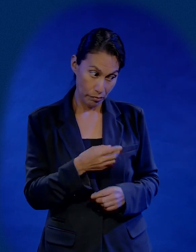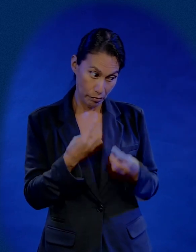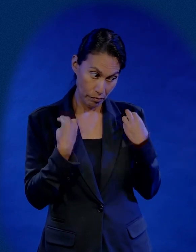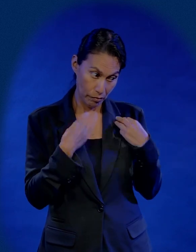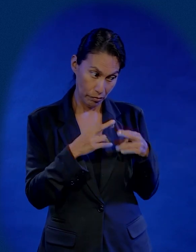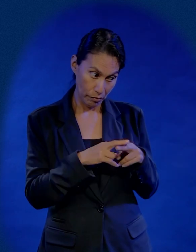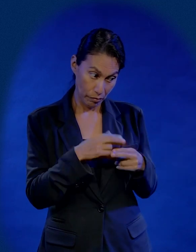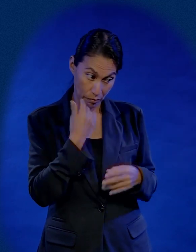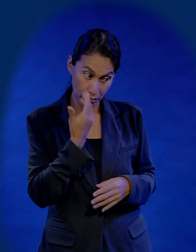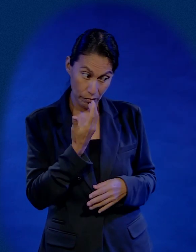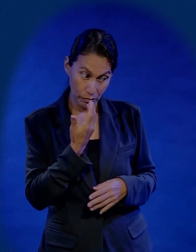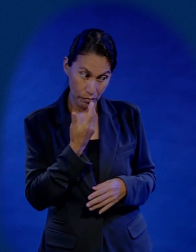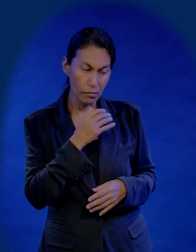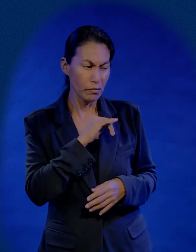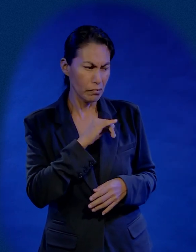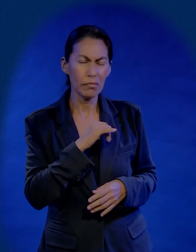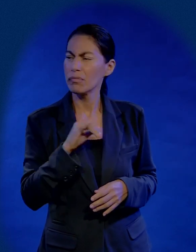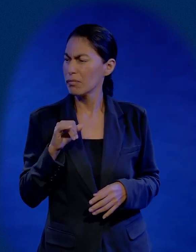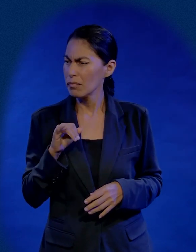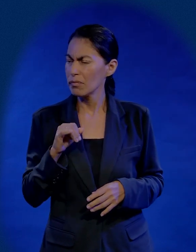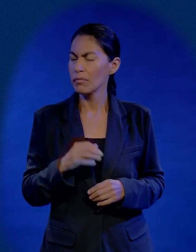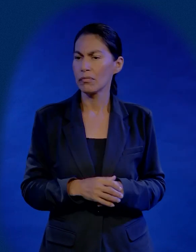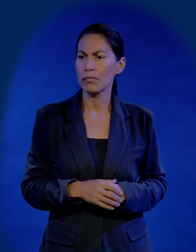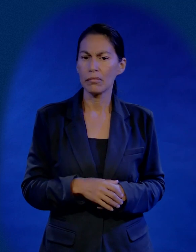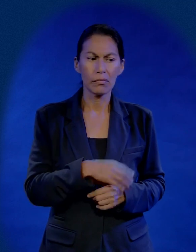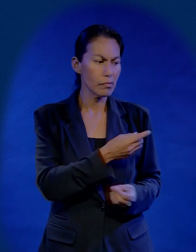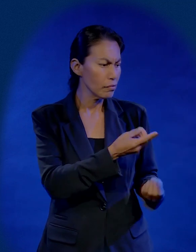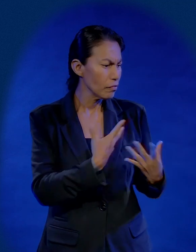¿quieren a mi maestro? Sí. ¿Qué me dan?